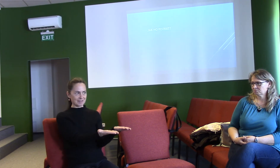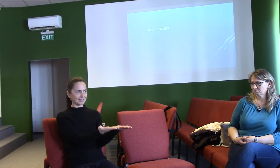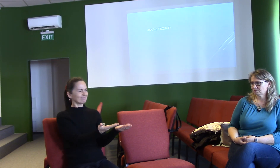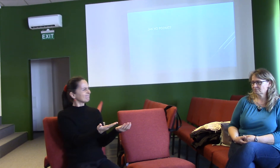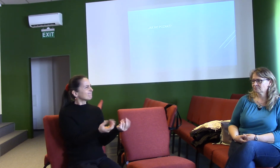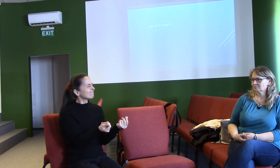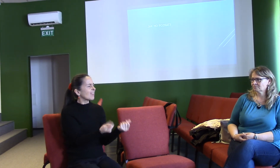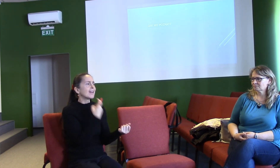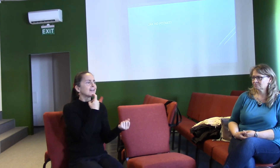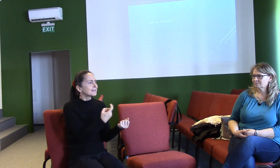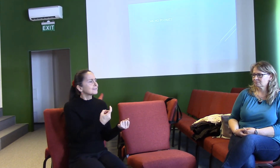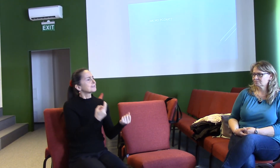Třeba chceme